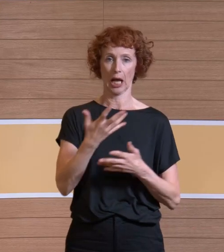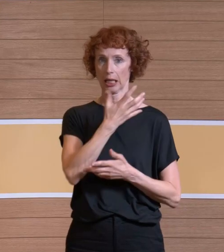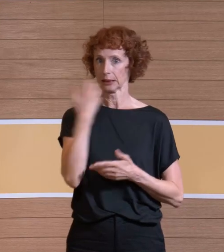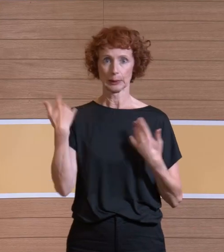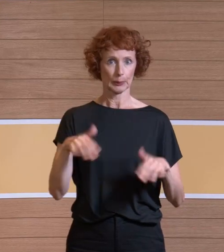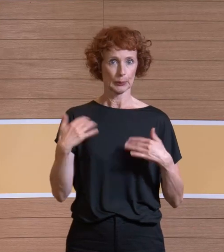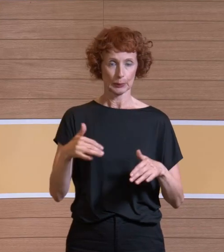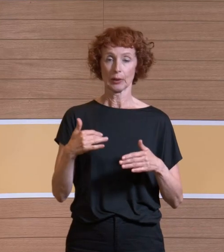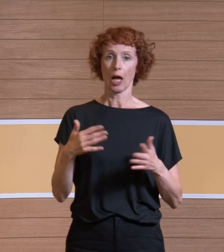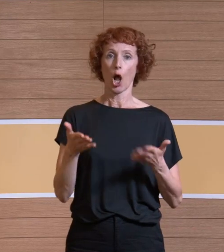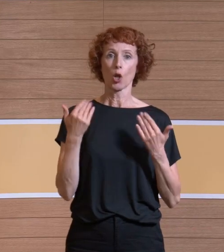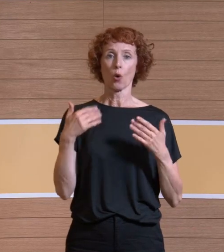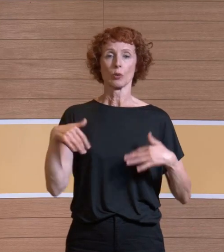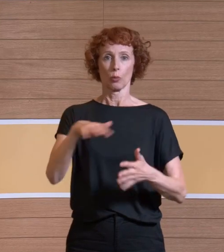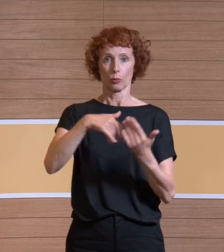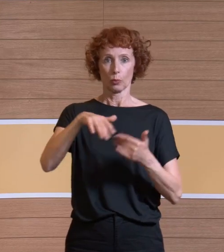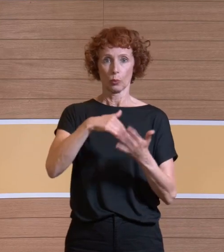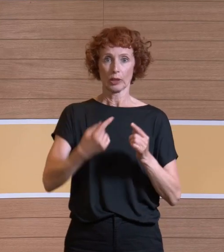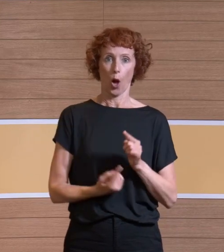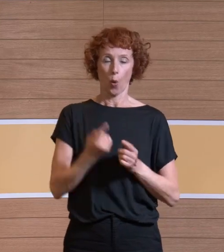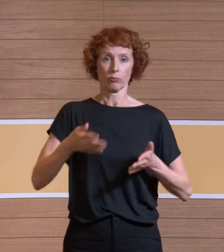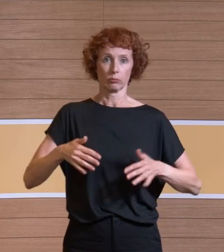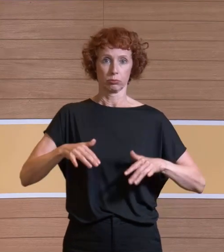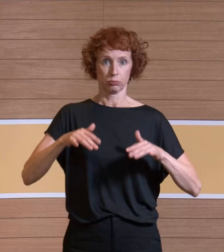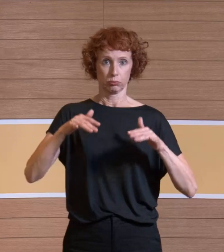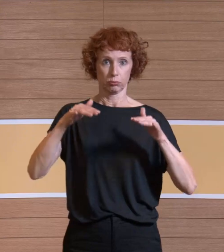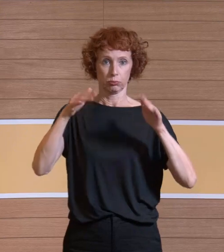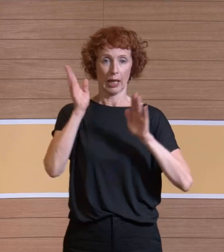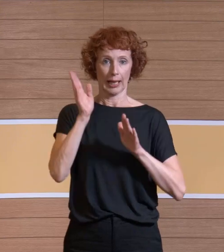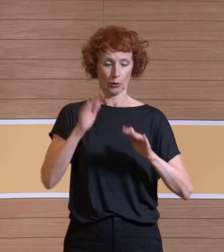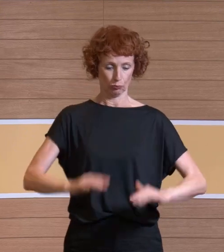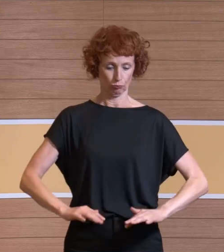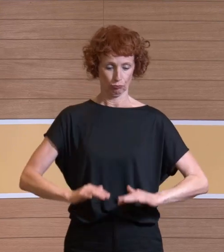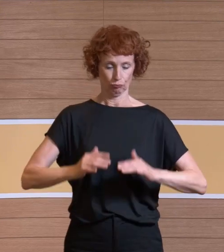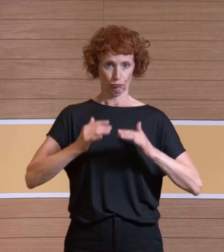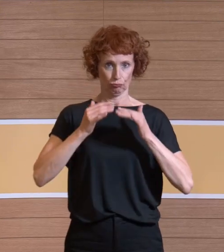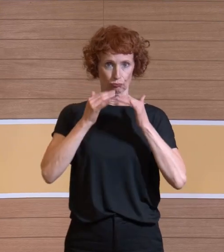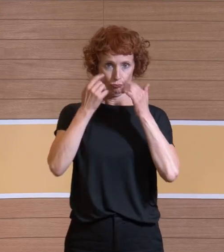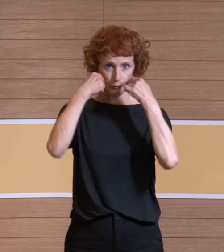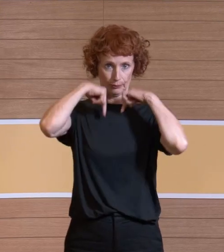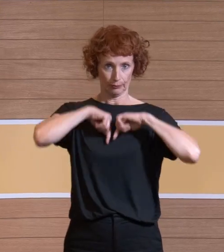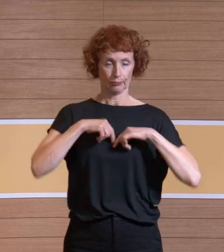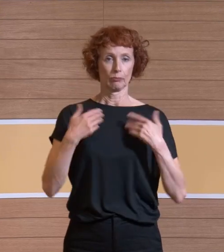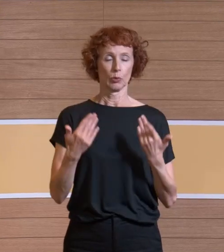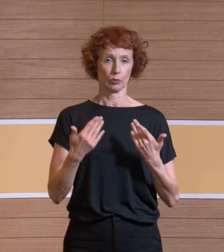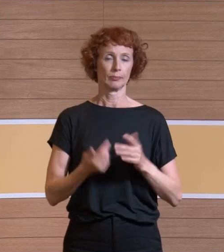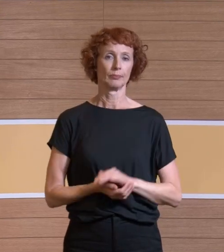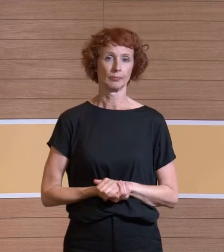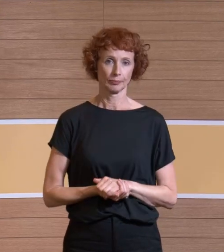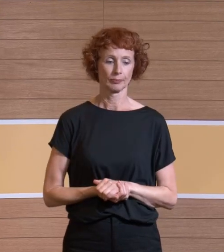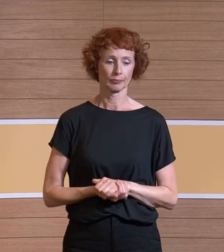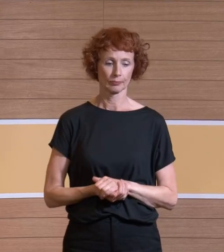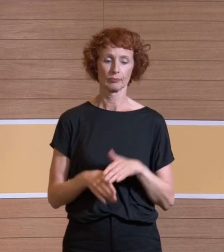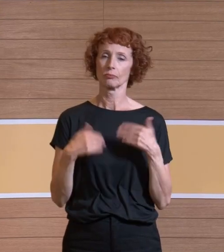ganze Luft, die dort ist, natürlich enorm nach oben bringen, Richtung Inhalationsbereich der Operatoren und des Operationsteams. Sie haben das nochmal